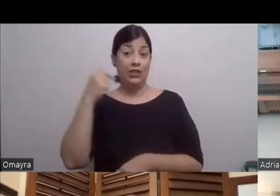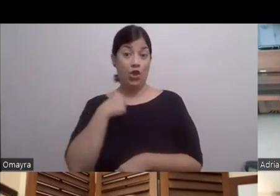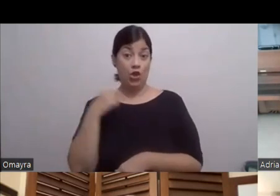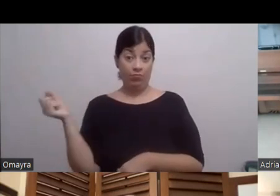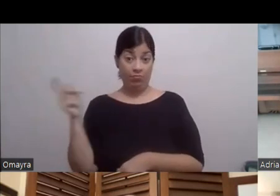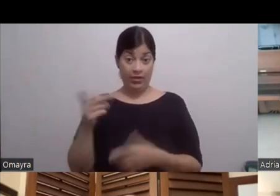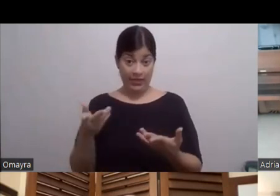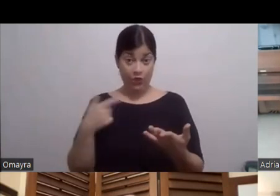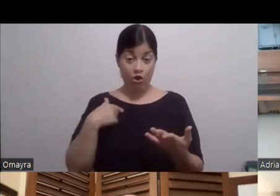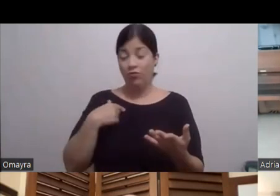México Estaba allá